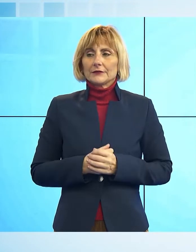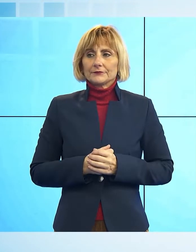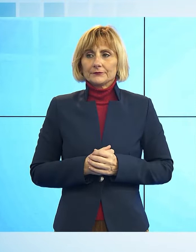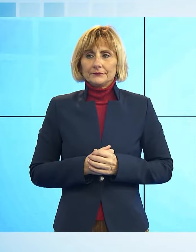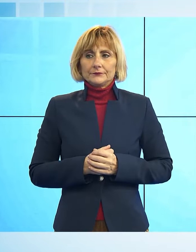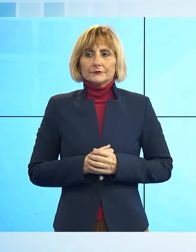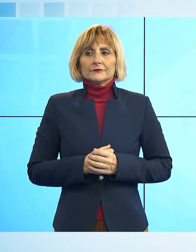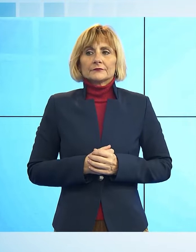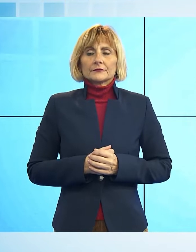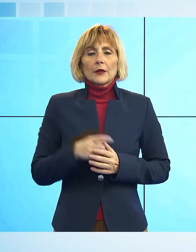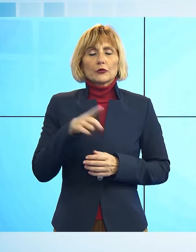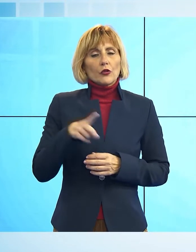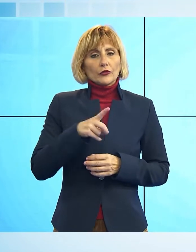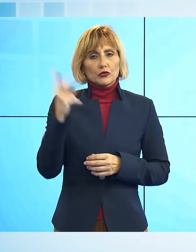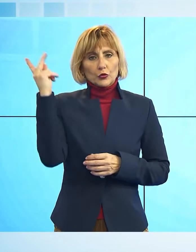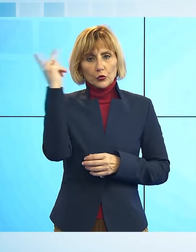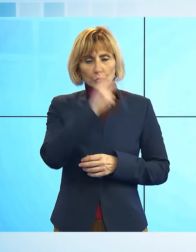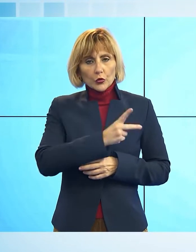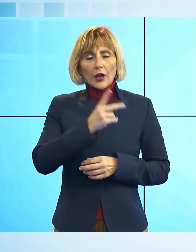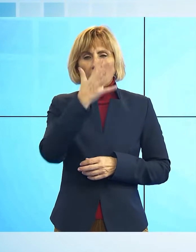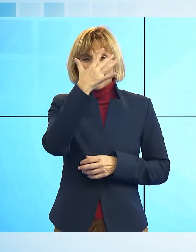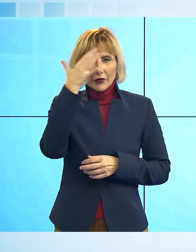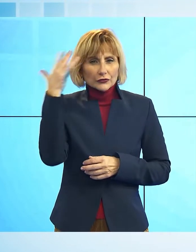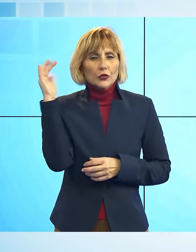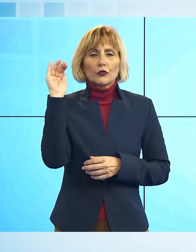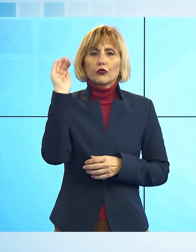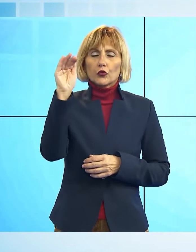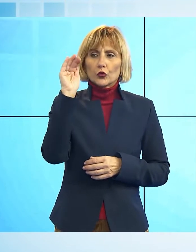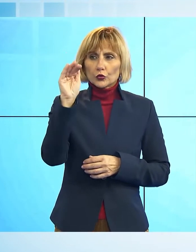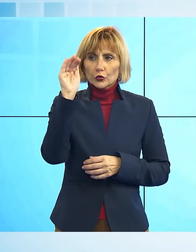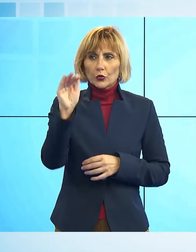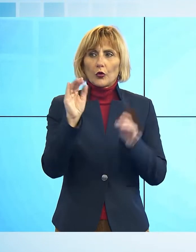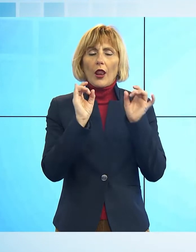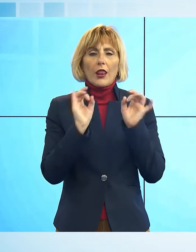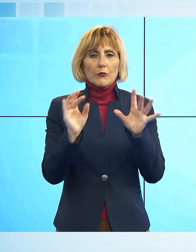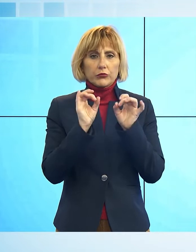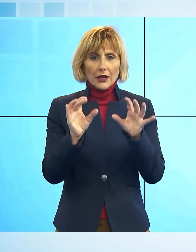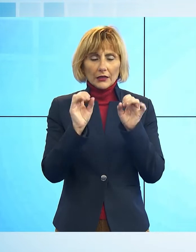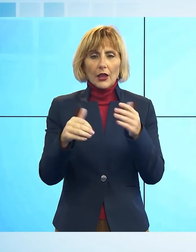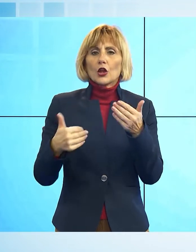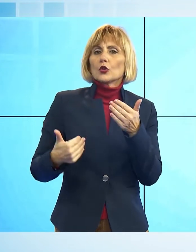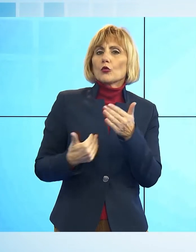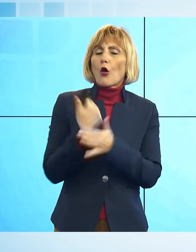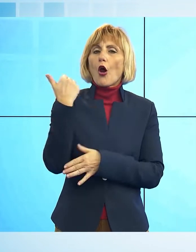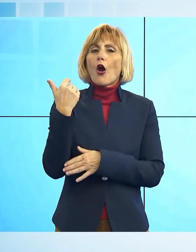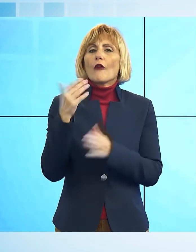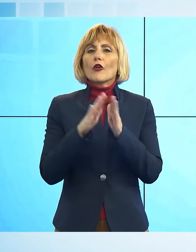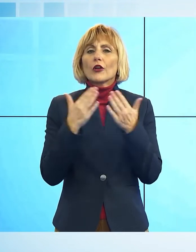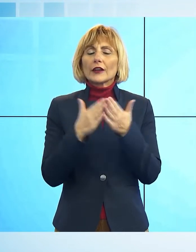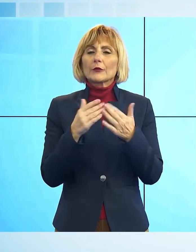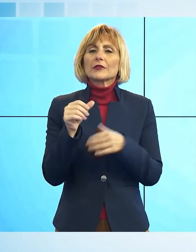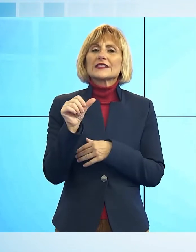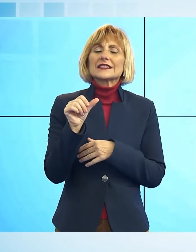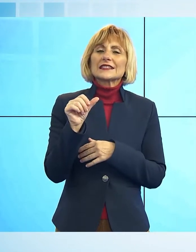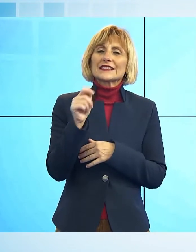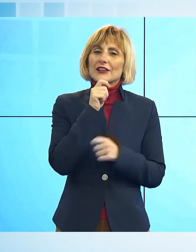Una riflessione a cuore aperto sul futuro e la ricerca della libertà nel nuovo libro di Sergio Talenti dal titolo Un post d'Occidente,